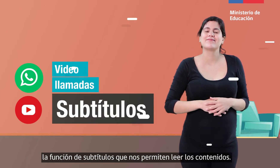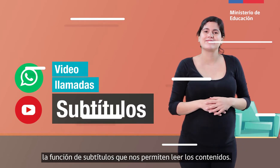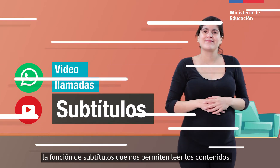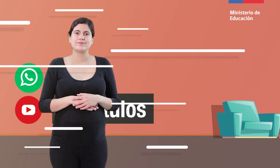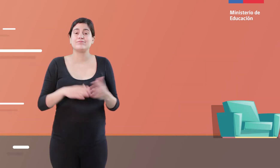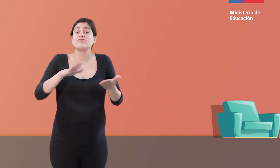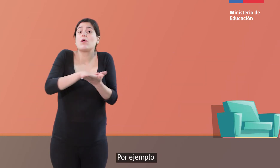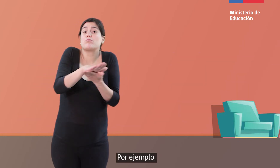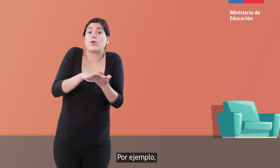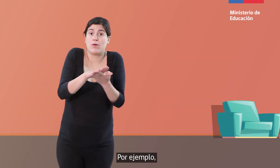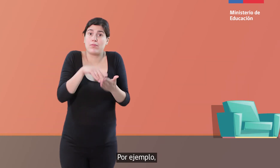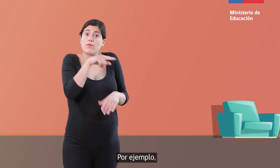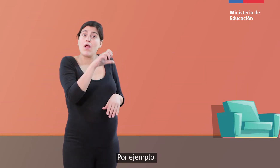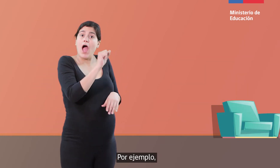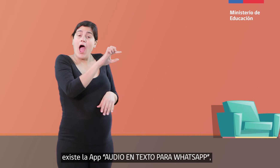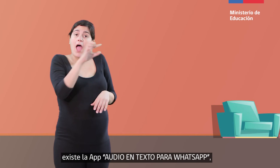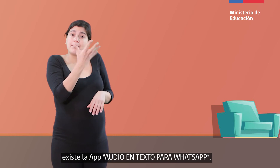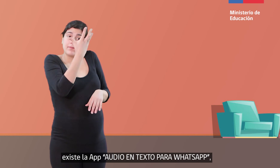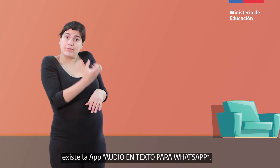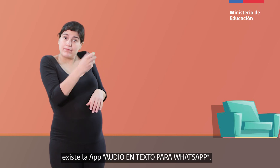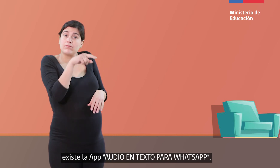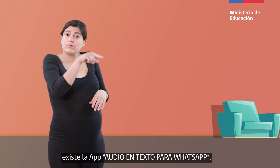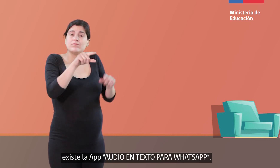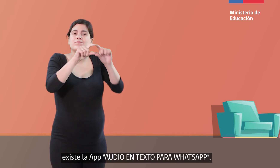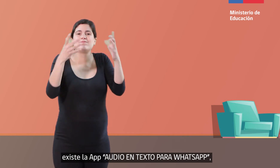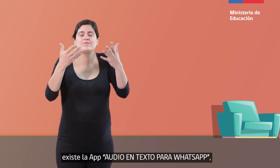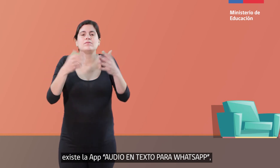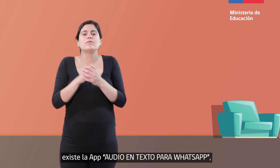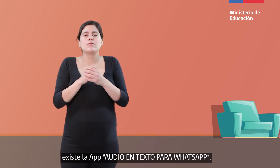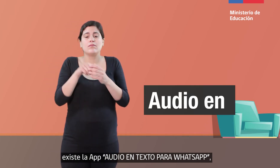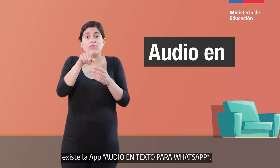Por ejemplo, existe la app Audio en Texto para WhatsApp.